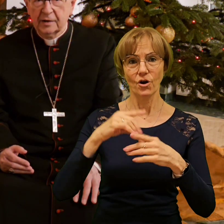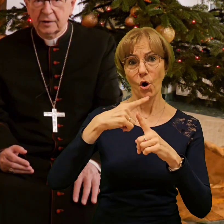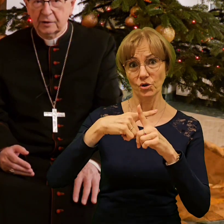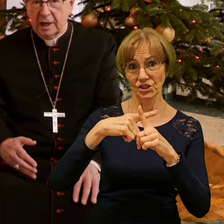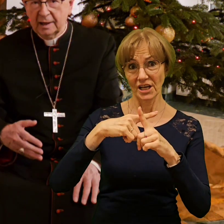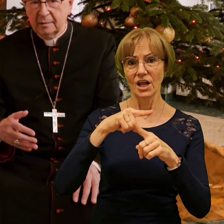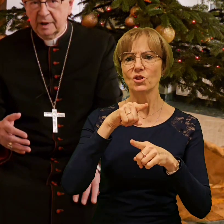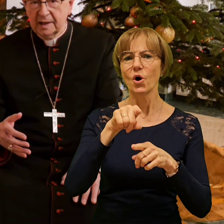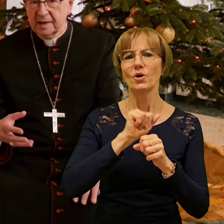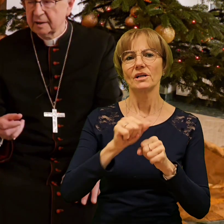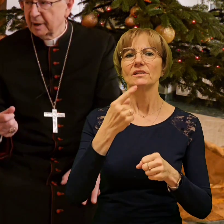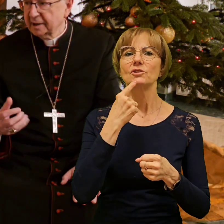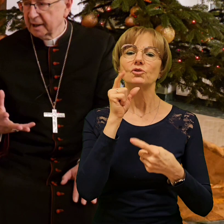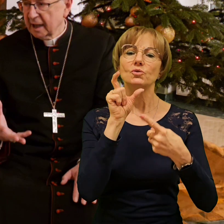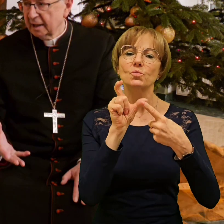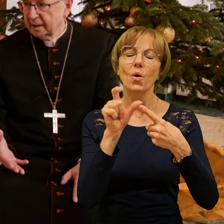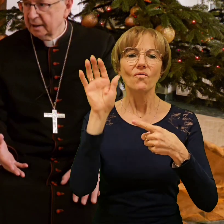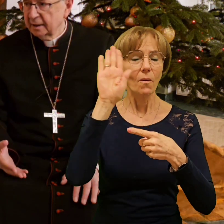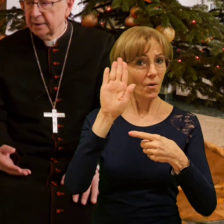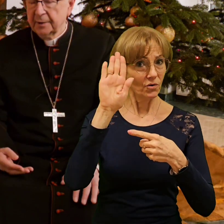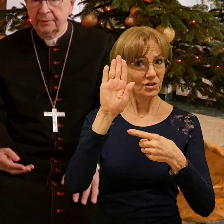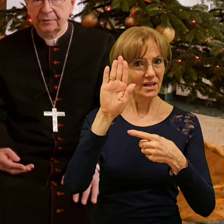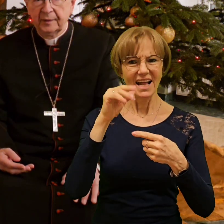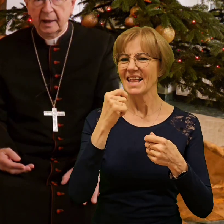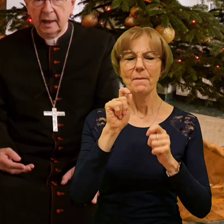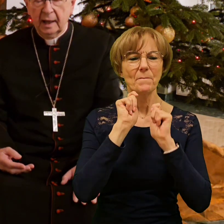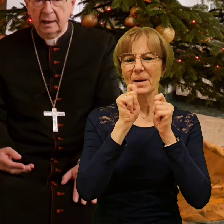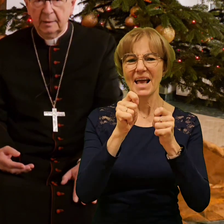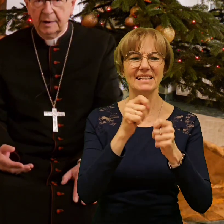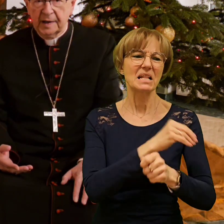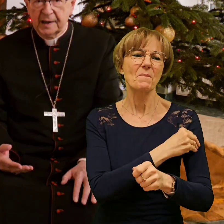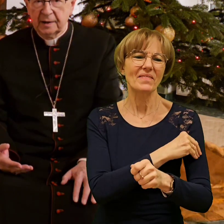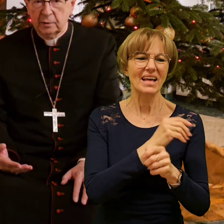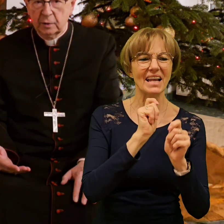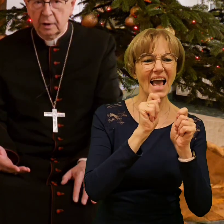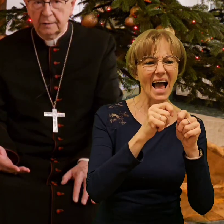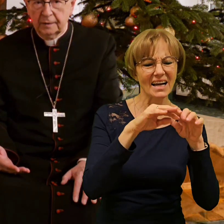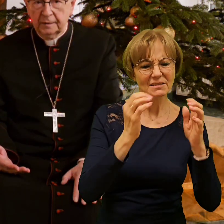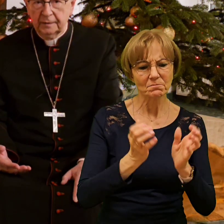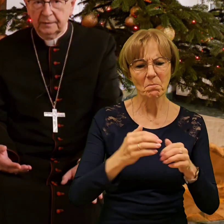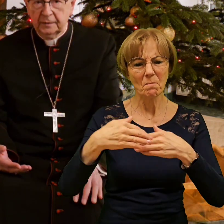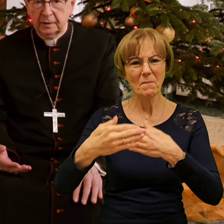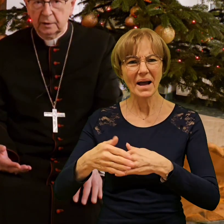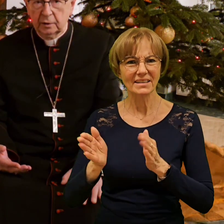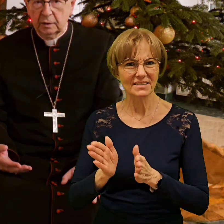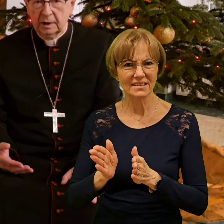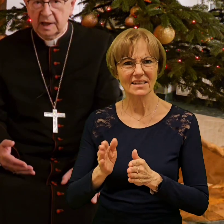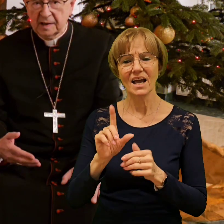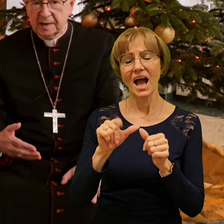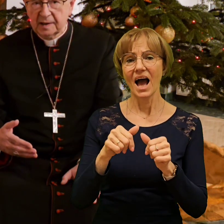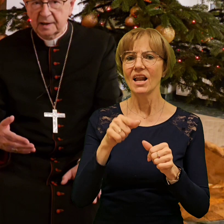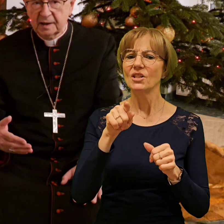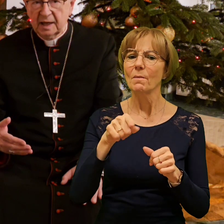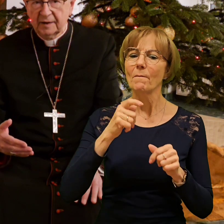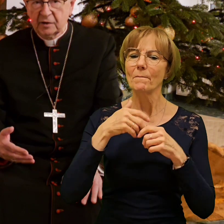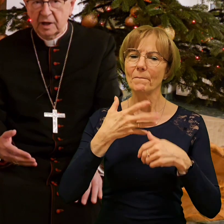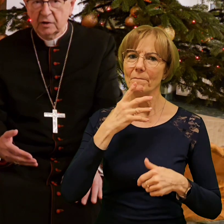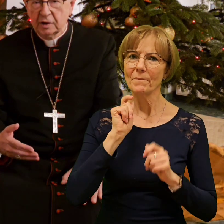żaden prezent materialny, ale prezent Bógowy, który jest najważniejszy i